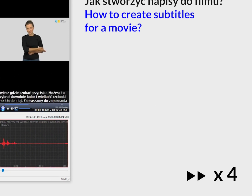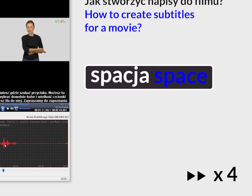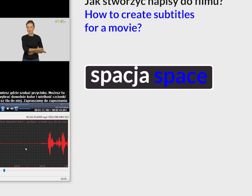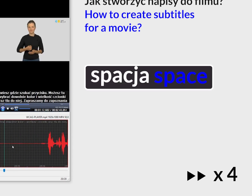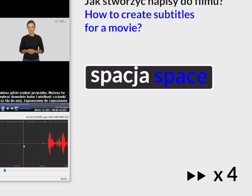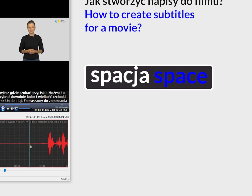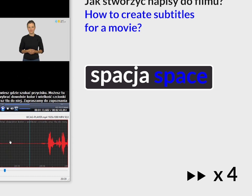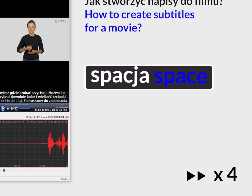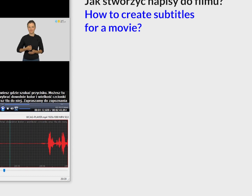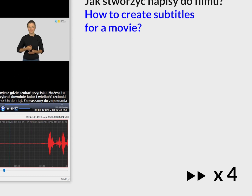Dzięki